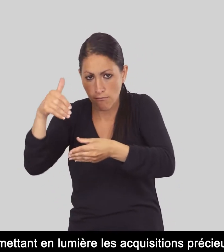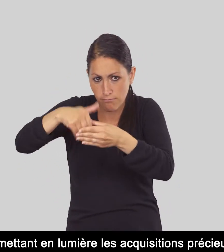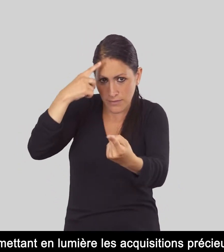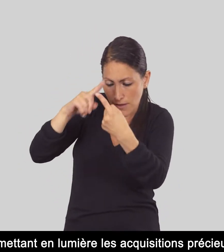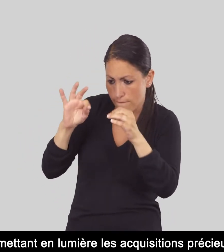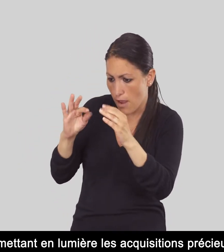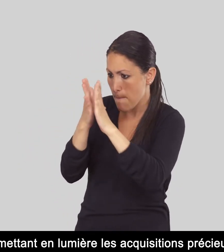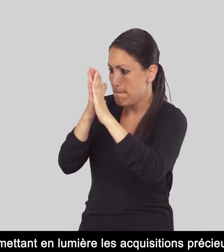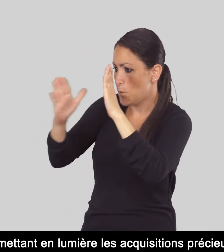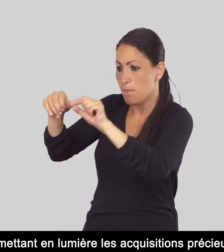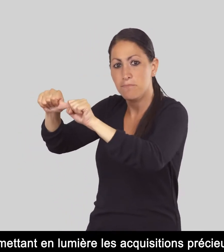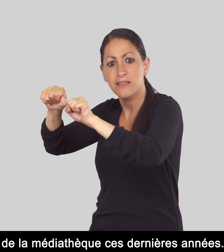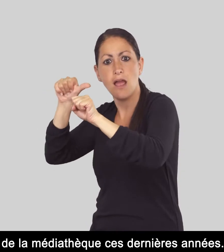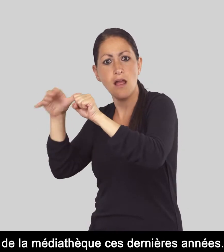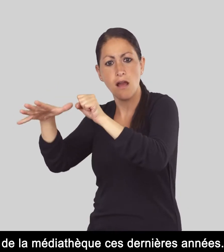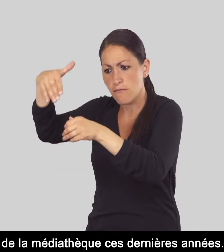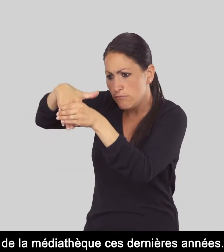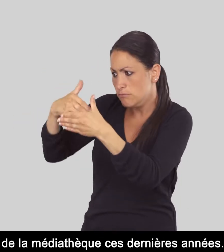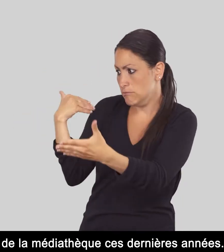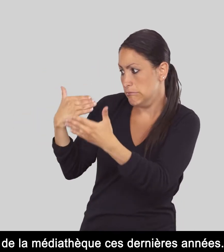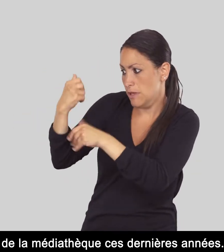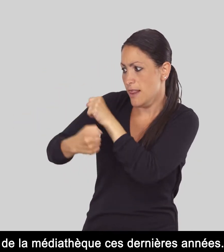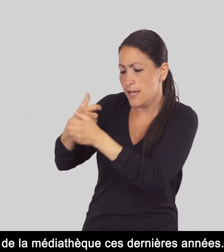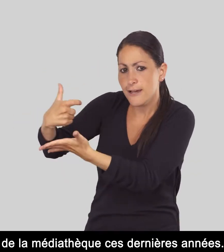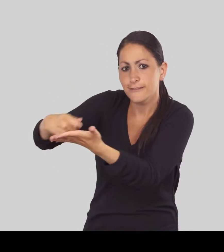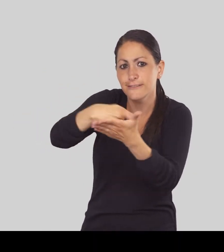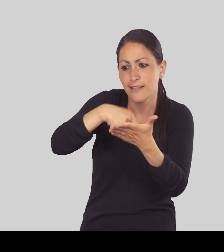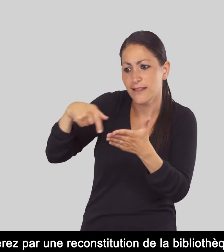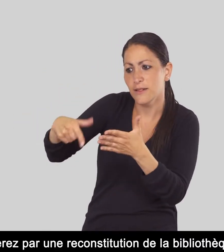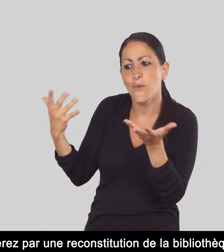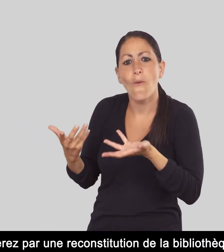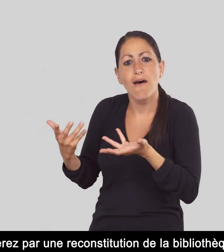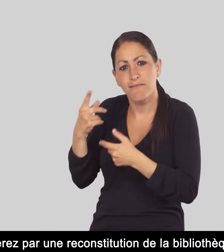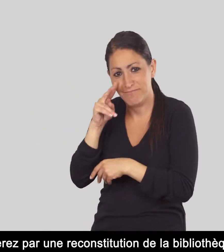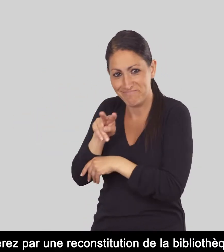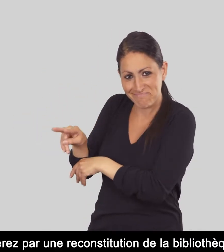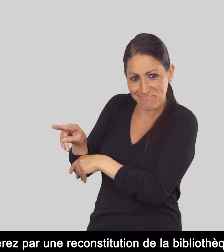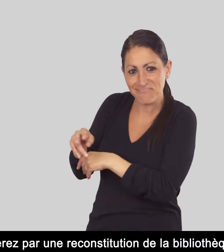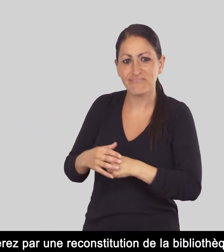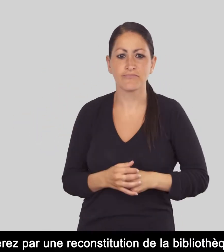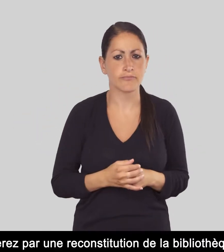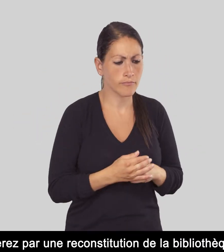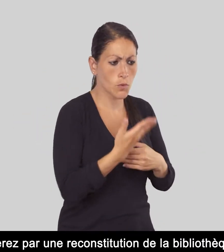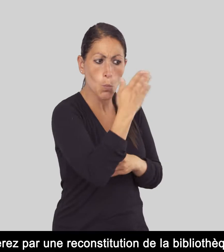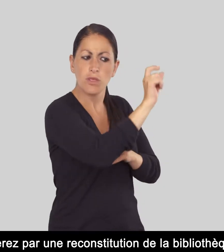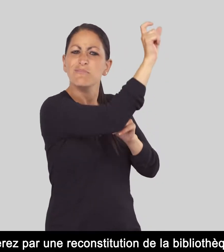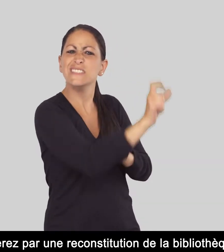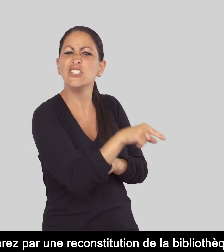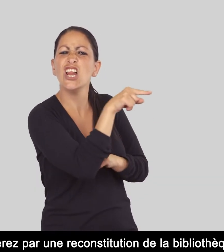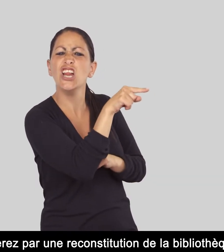lumière les acquisitions précieuses de la médiathèque ces dernières années. Vous y entrerez par une reconstitution de la bibliothèque